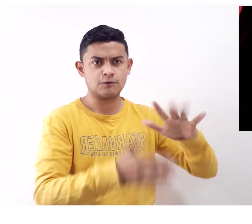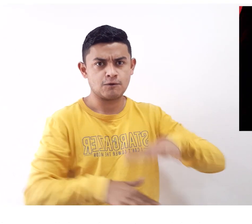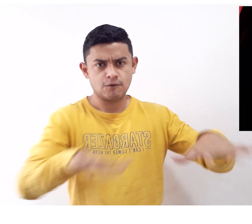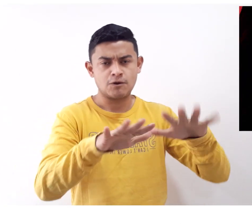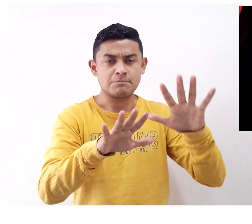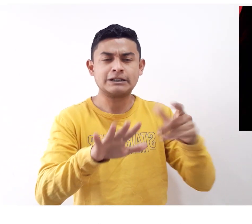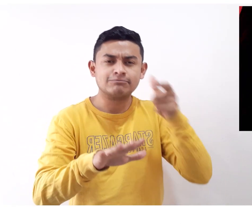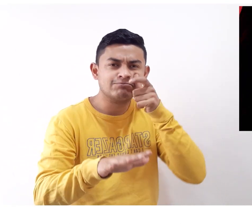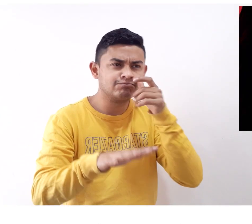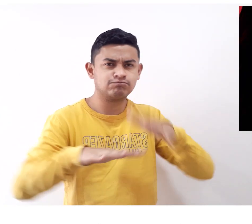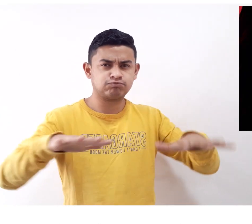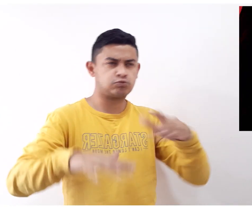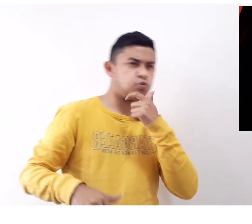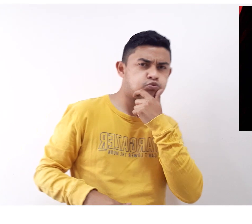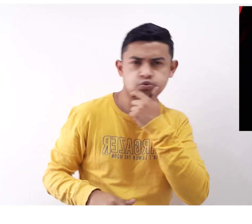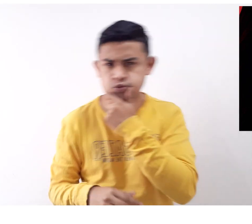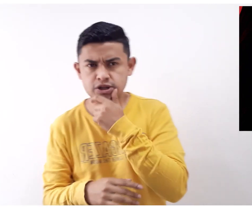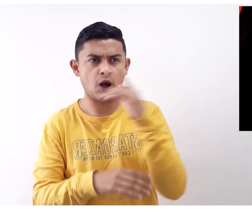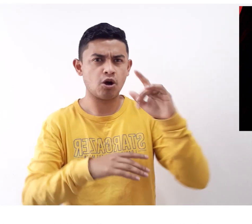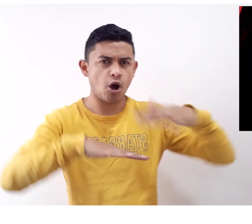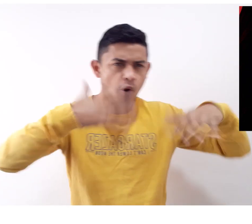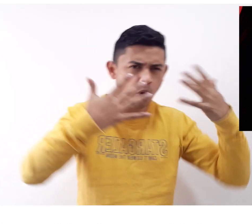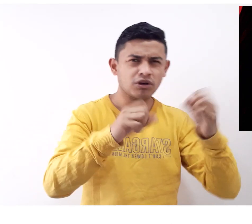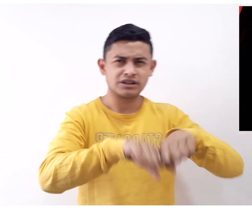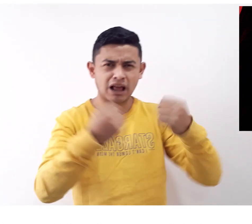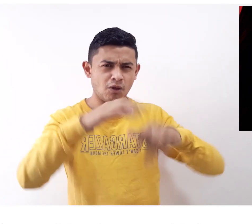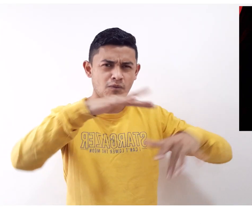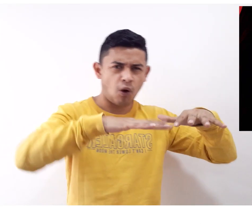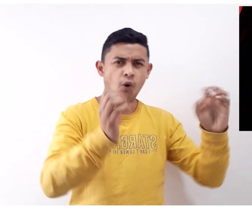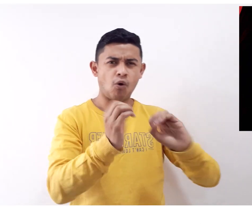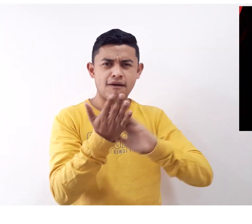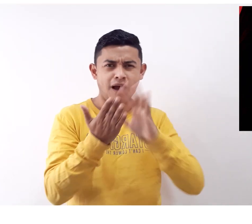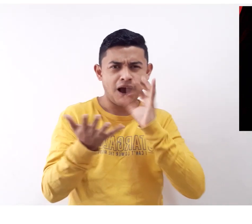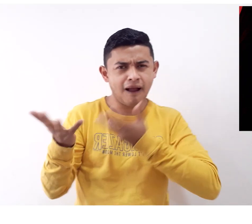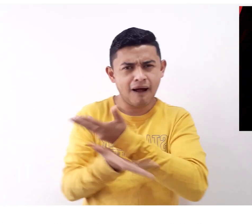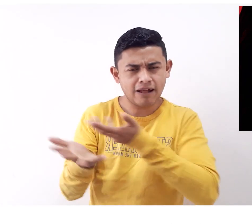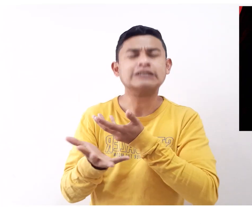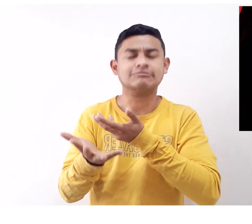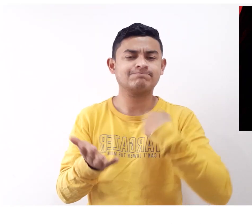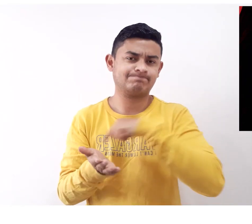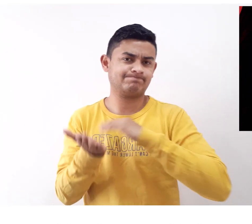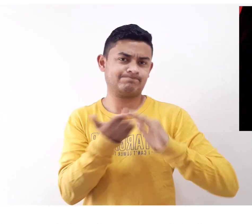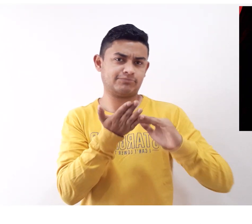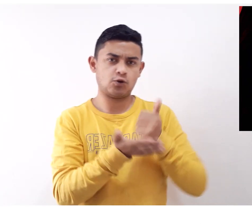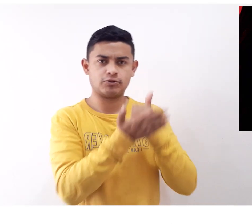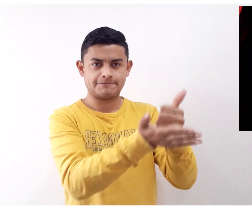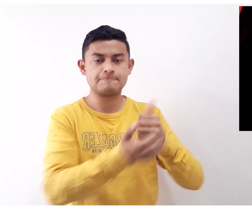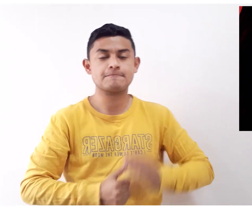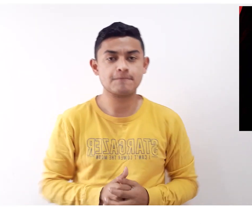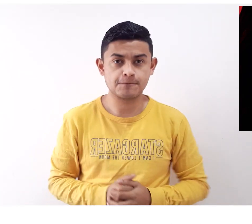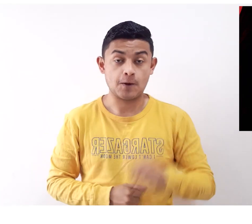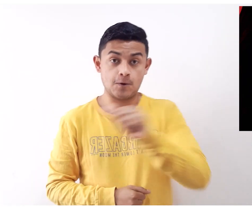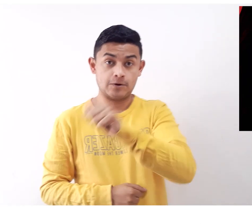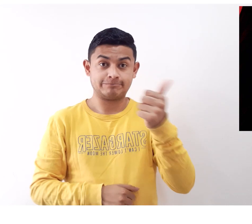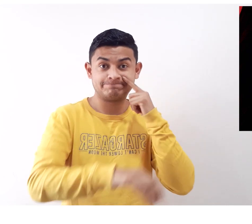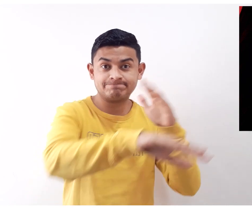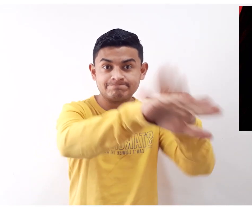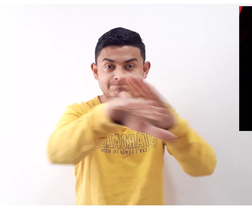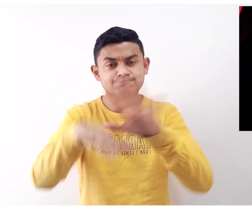a las que haya lugar. En esta nueva etapa de la pandemia debemos ser más cuidadosos, más conscientes y más rigurosos en la aplicación de las